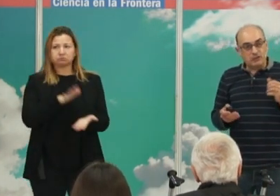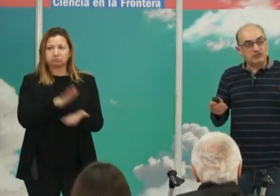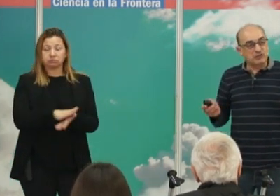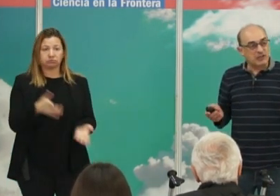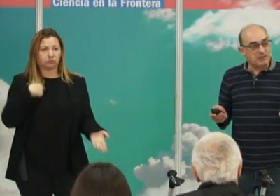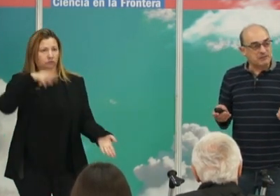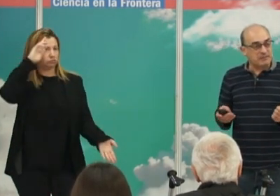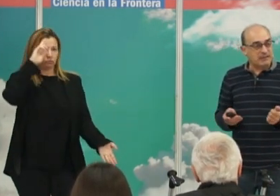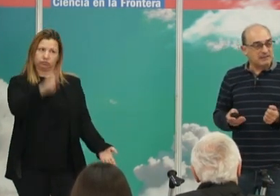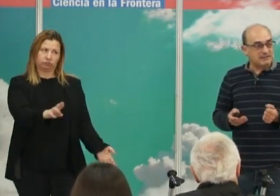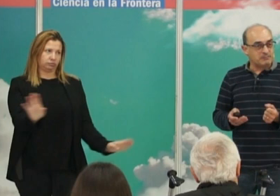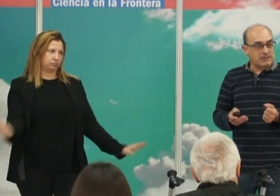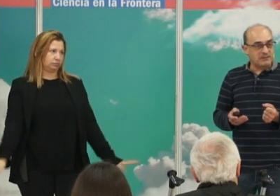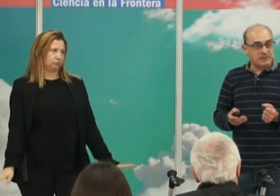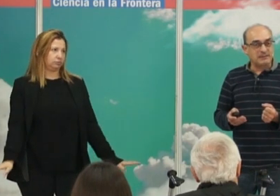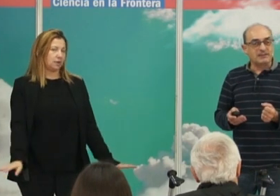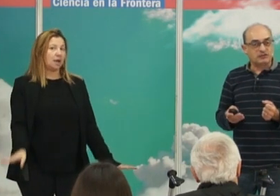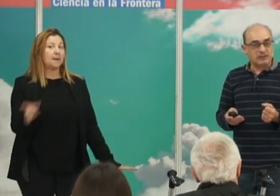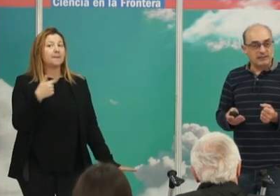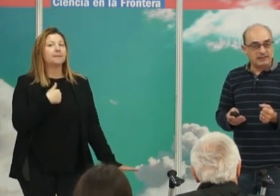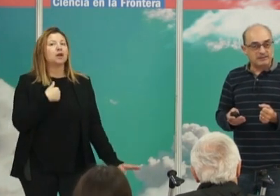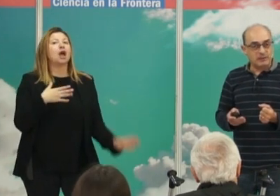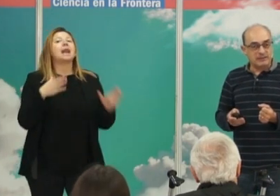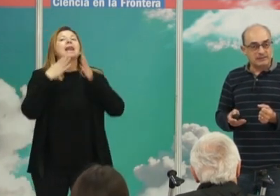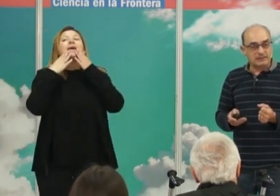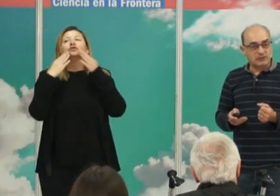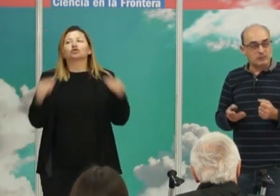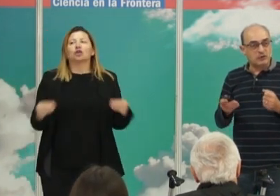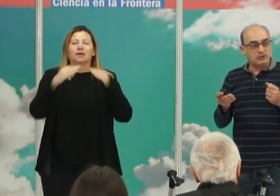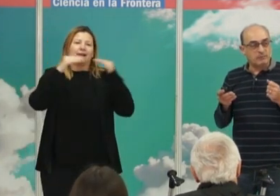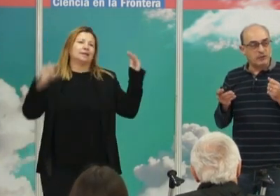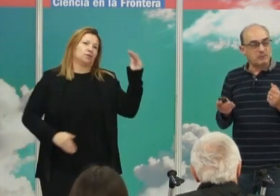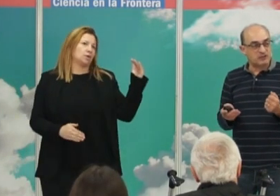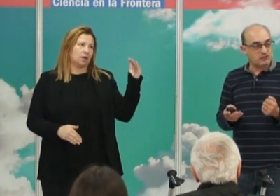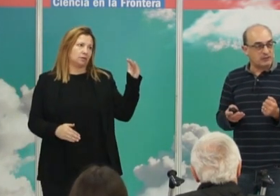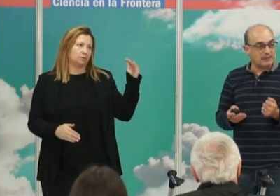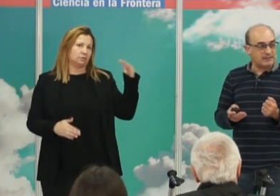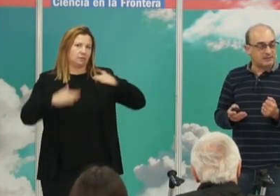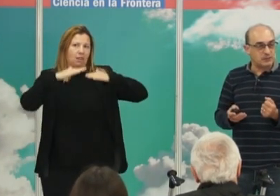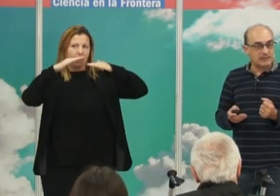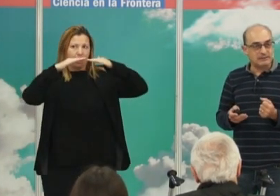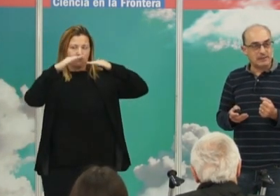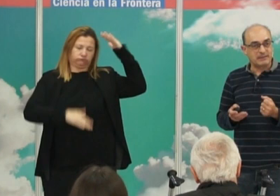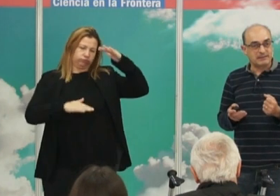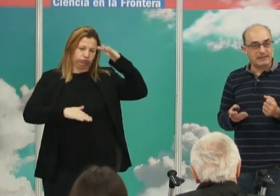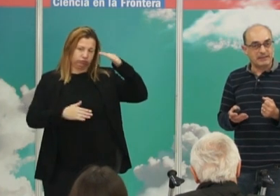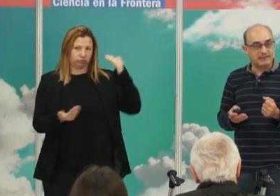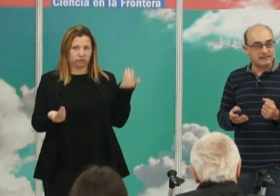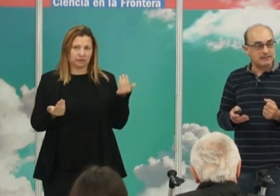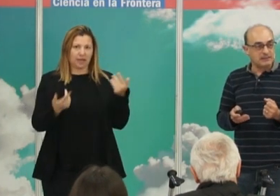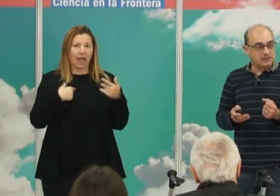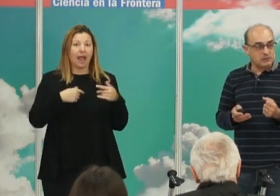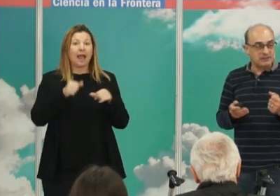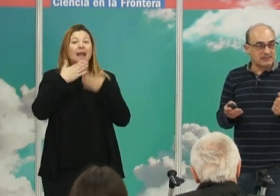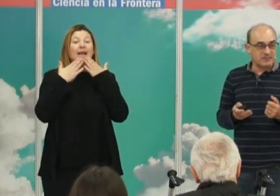Pero nosotros lo que vamos a mirar es precisamente la historia de la desigualdad. ¿Cómo podemos estudiar la desigualdad a partir de la